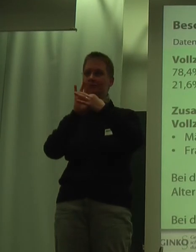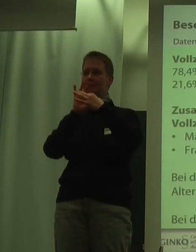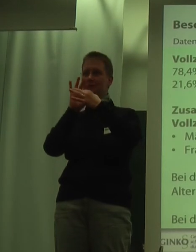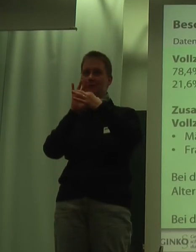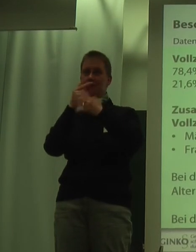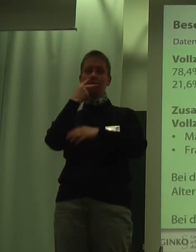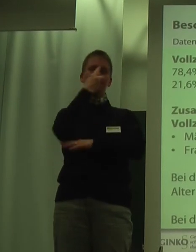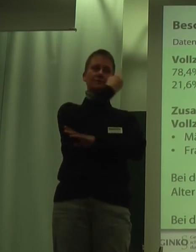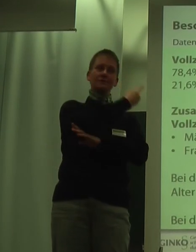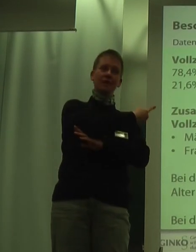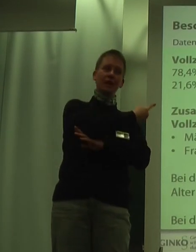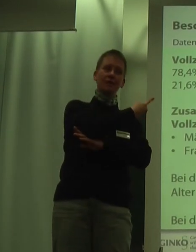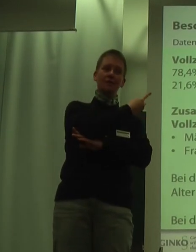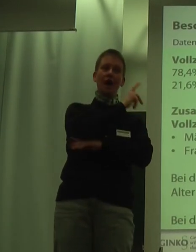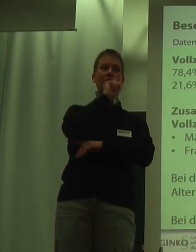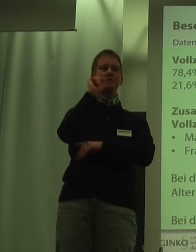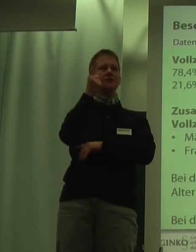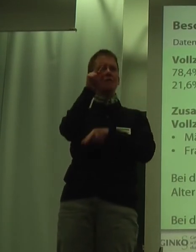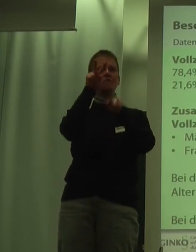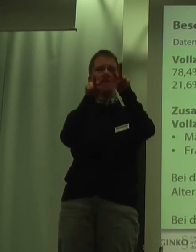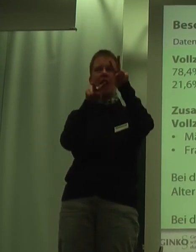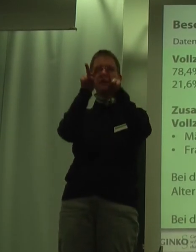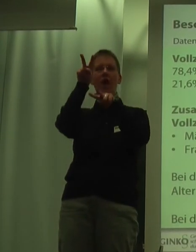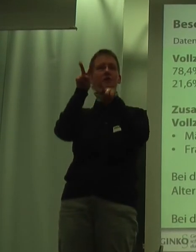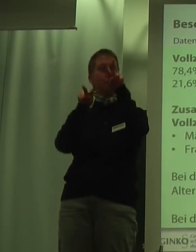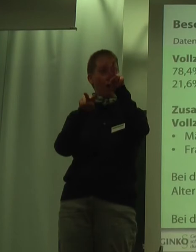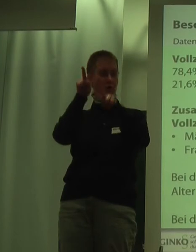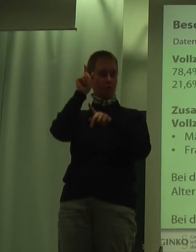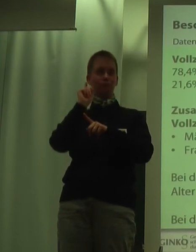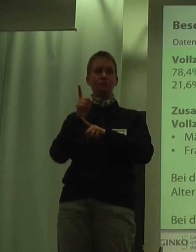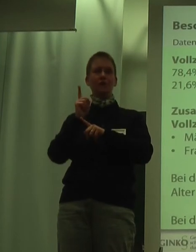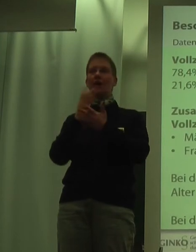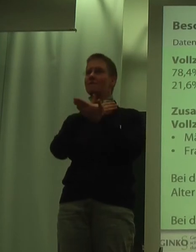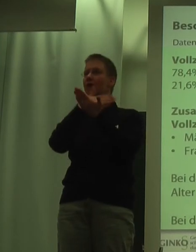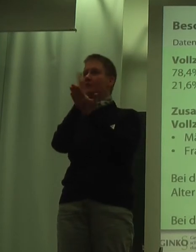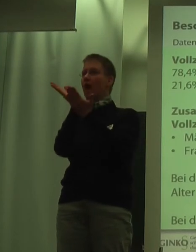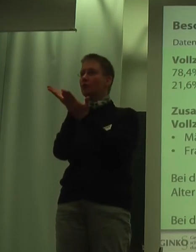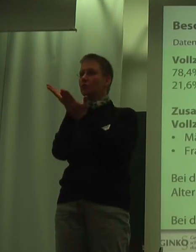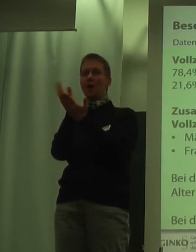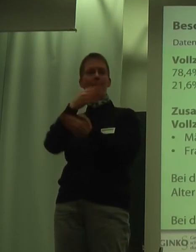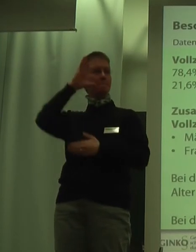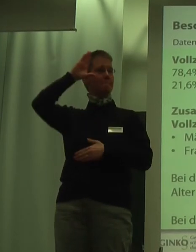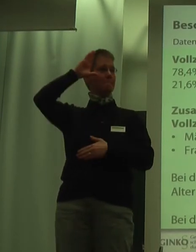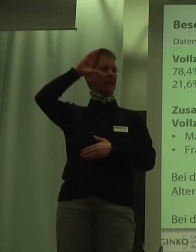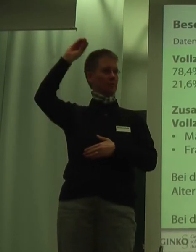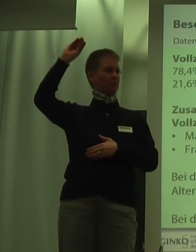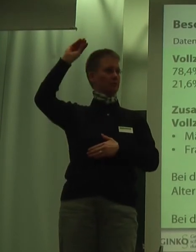auch hier wahrscheinlich eine sehr vergleichbare, es ist eine vergleichbare Verteilung, die Männer sind Vollzeit